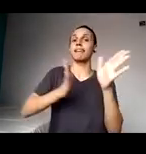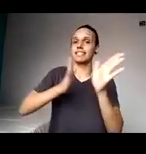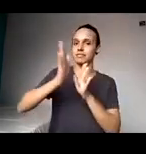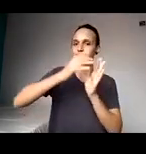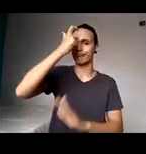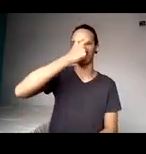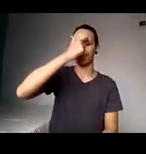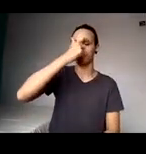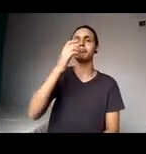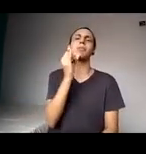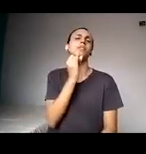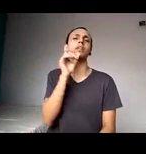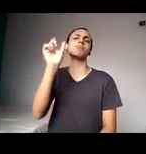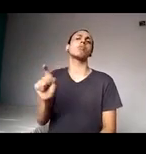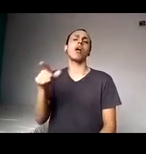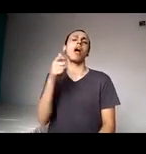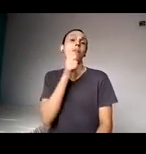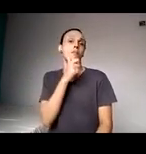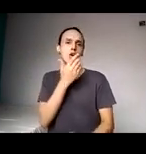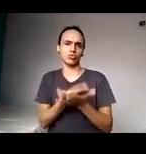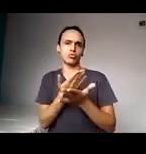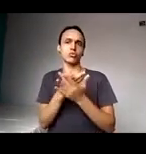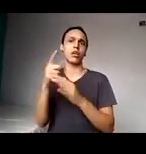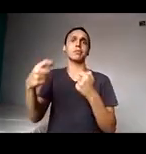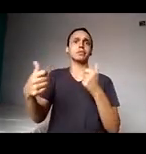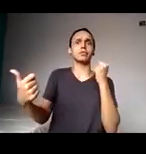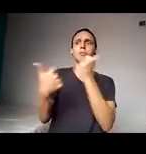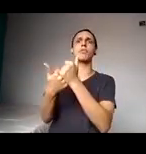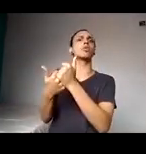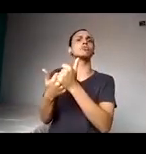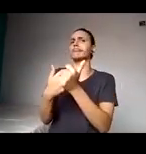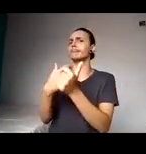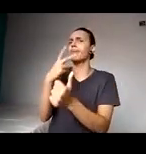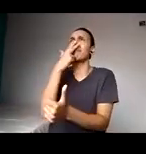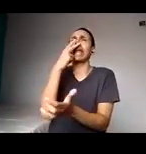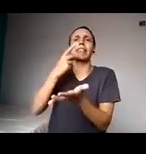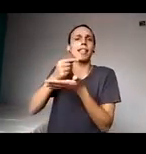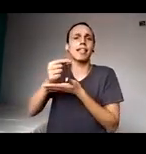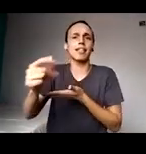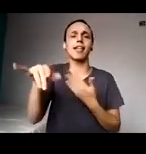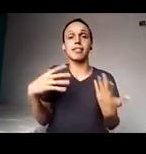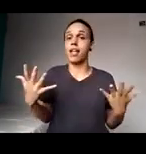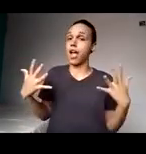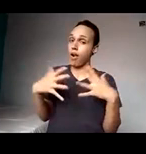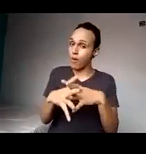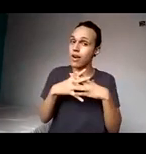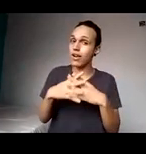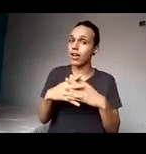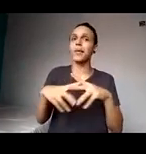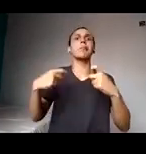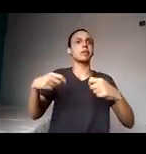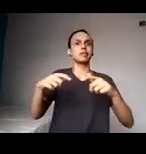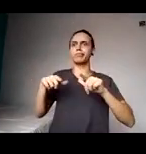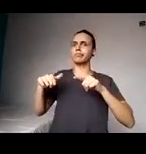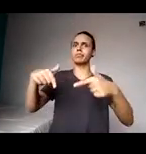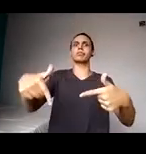estudante, ela demanda de um suporte quase que permanente, então é bem complexo, isso precisa ser enfrentado no